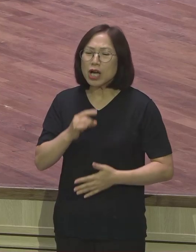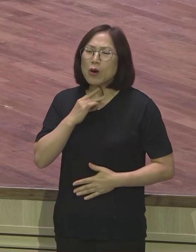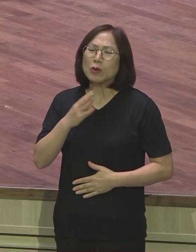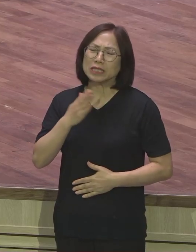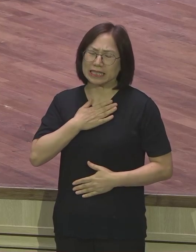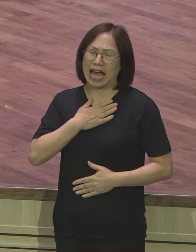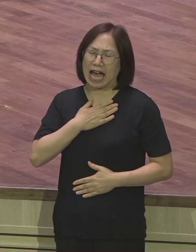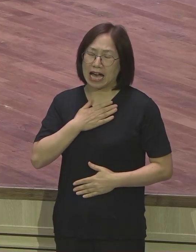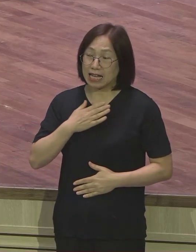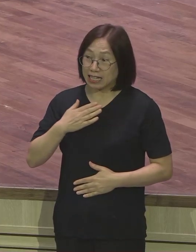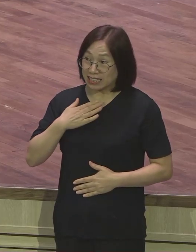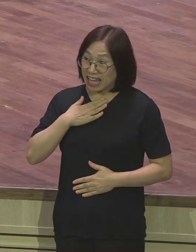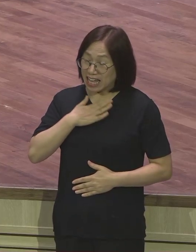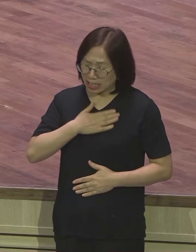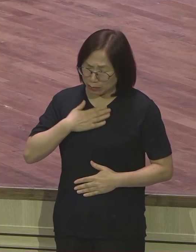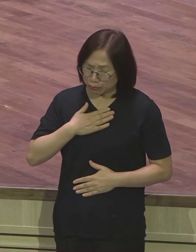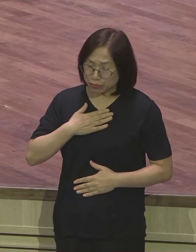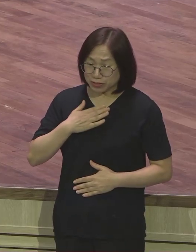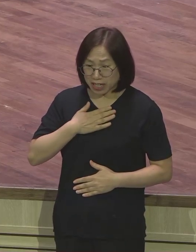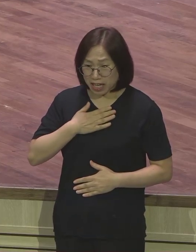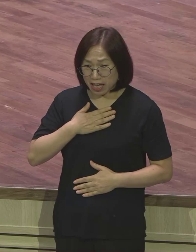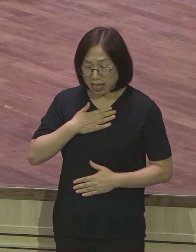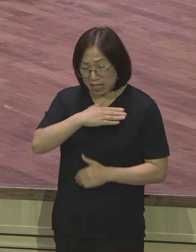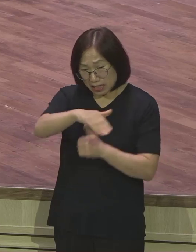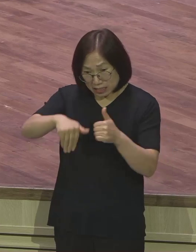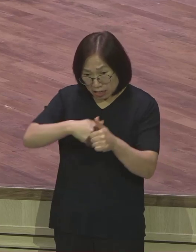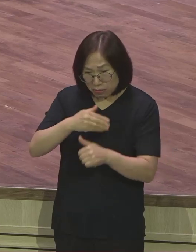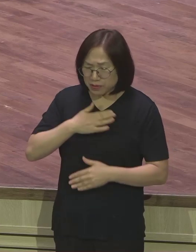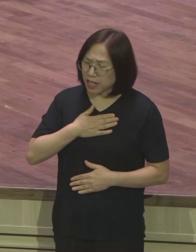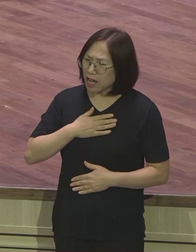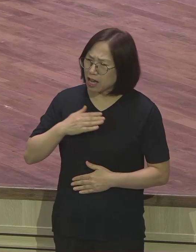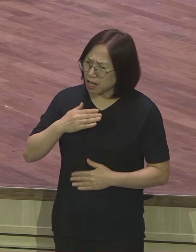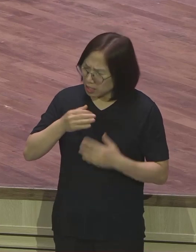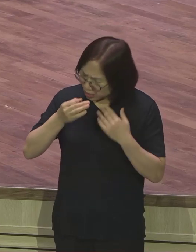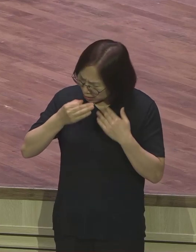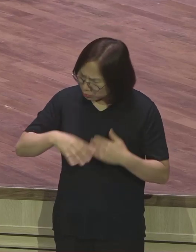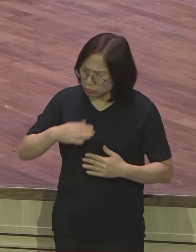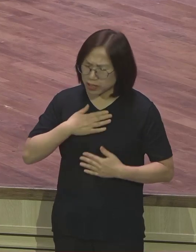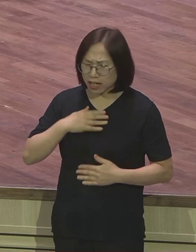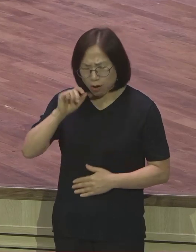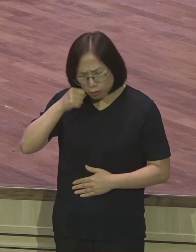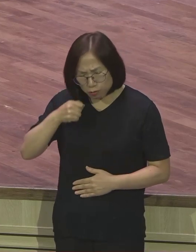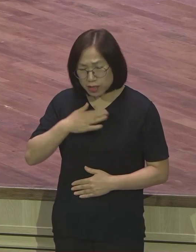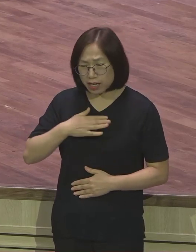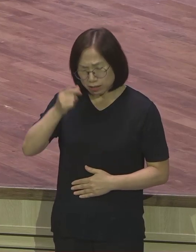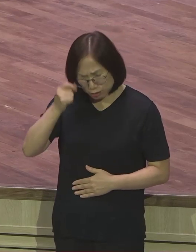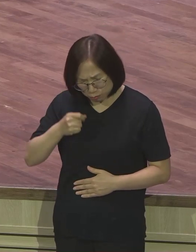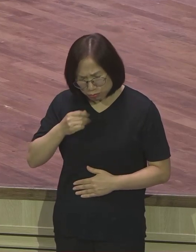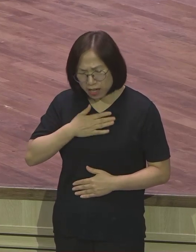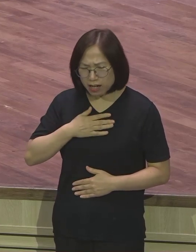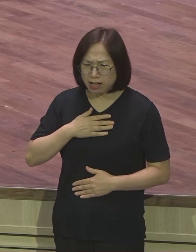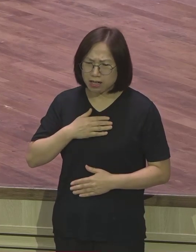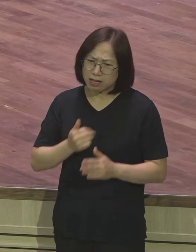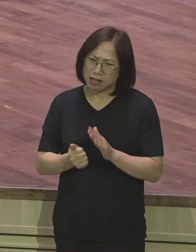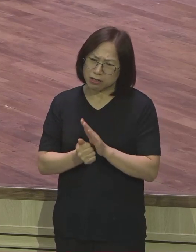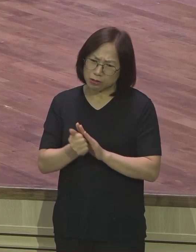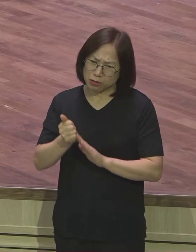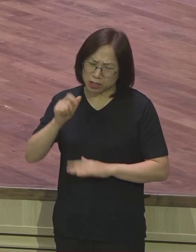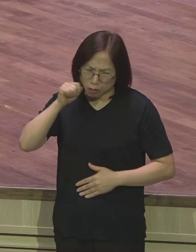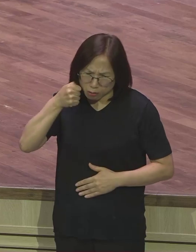기분 내 감정 내 상황 내 형편 내가 힘들고 내가 어렵고 지금 내가 슬프고 내가 잘 안되고 아니면요. 주로 물질